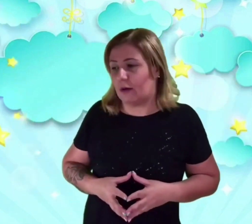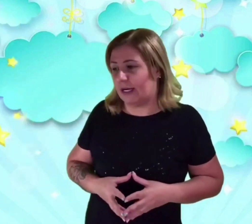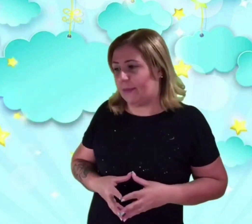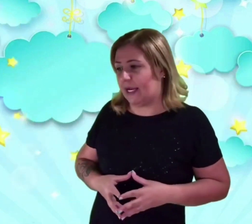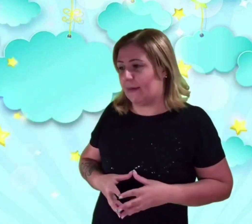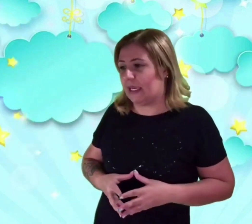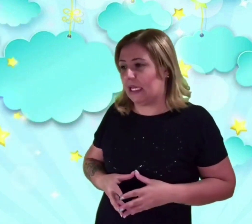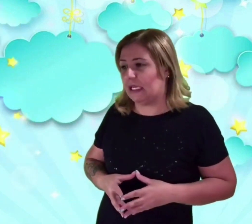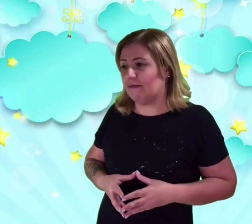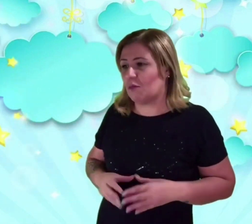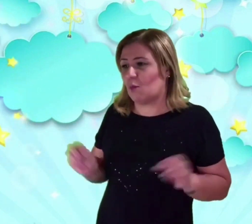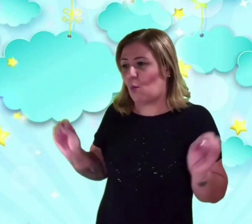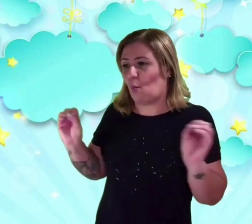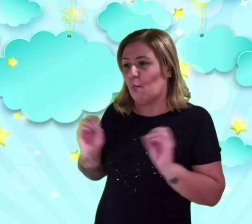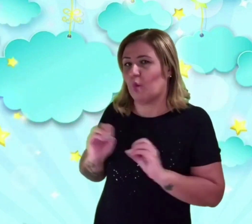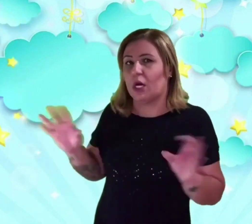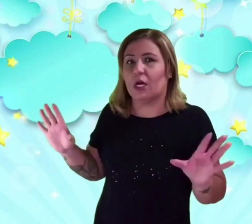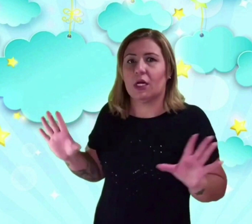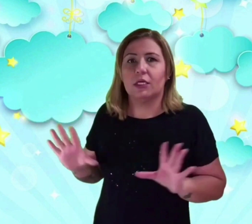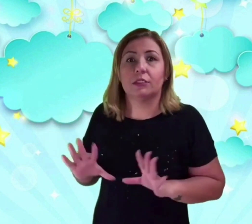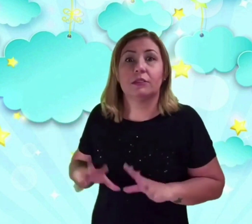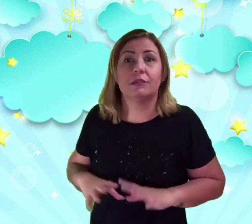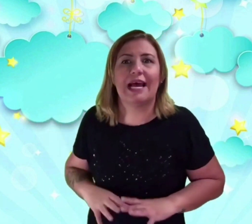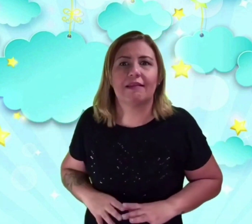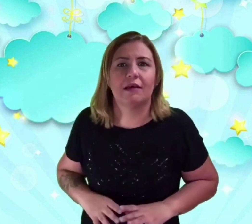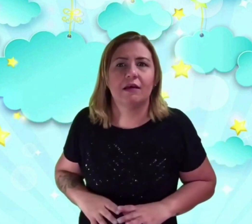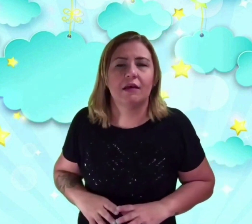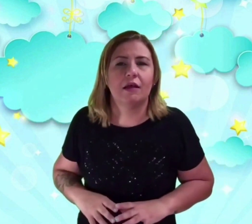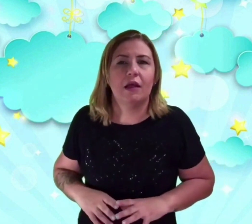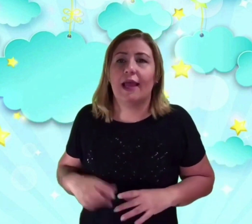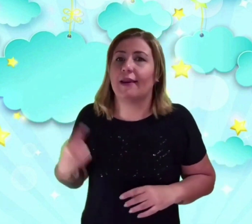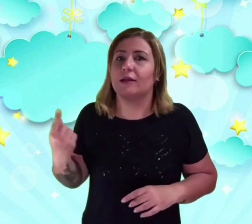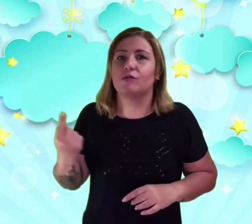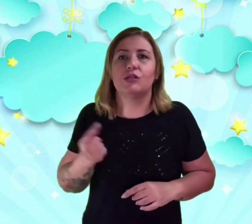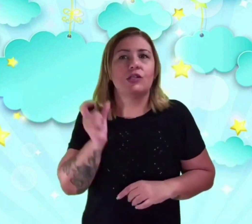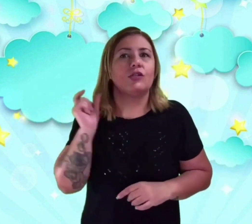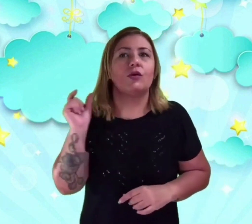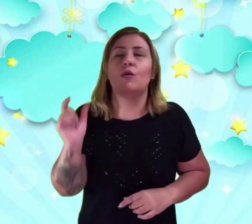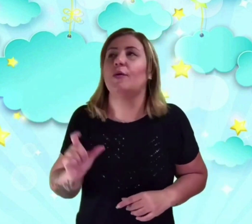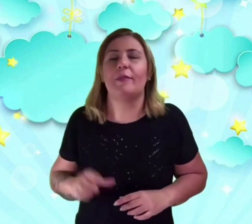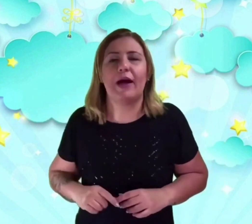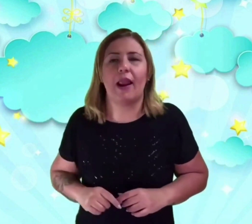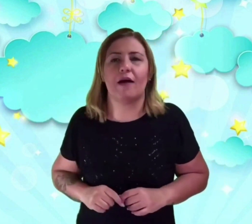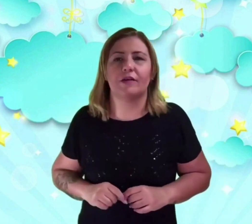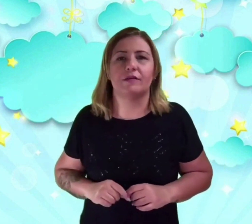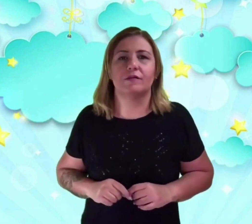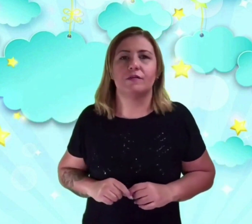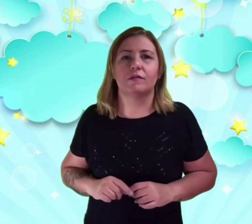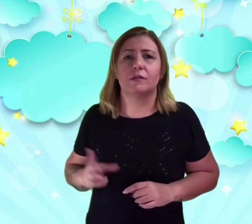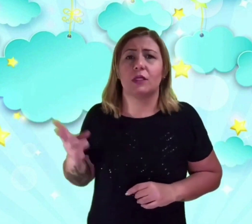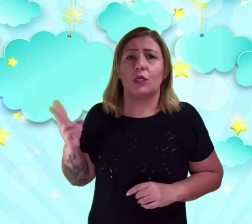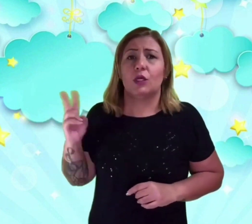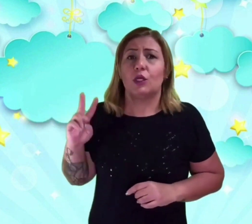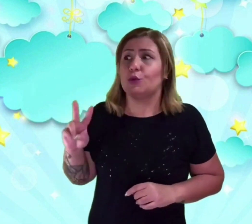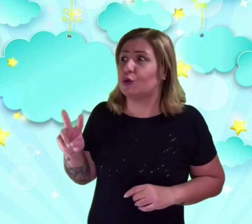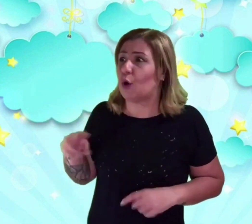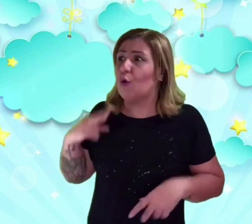sol olha para Camille. Nada. Ela não diz uma palavra. E o sol